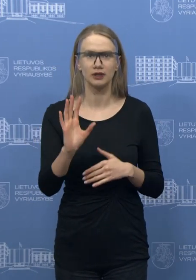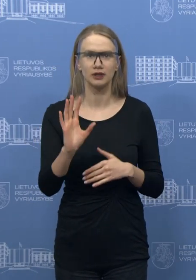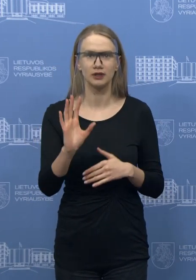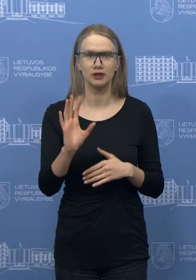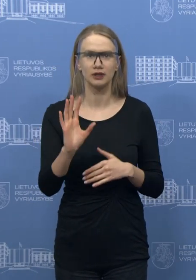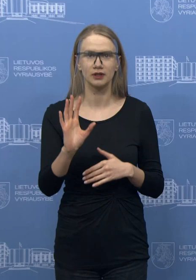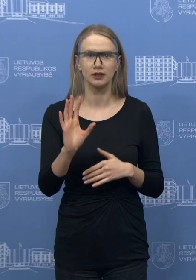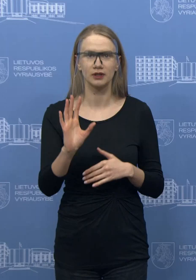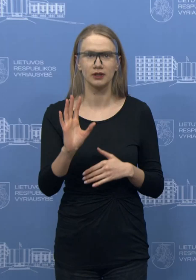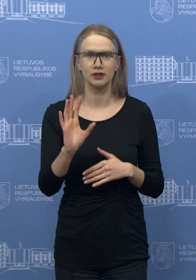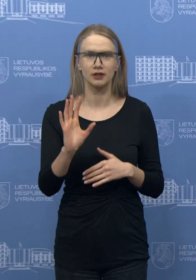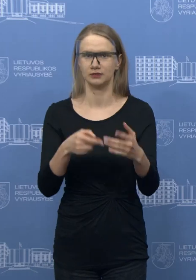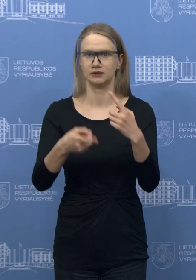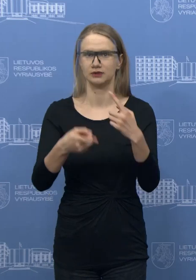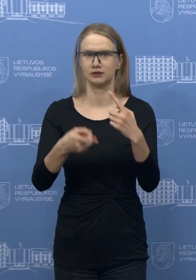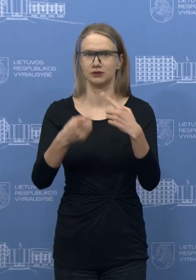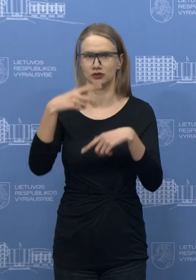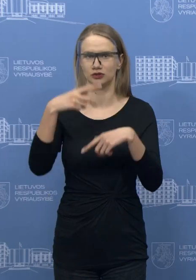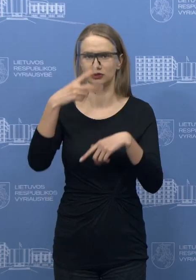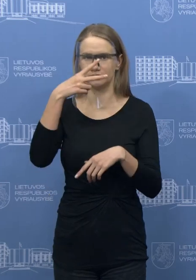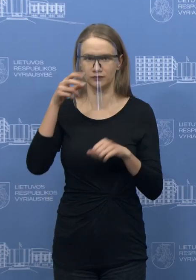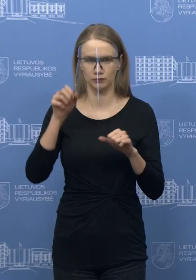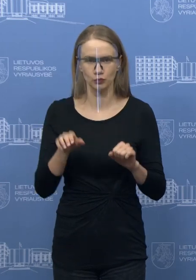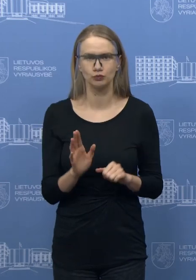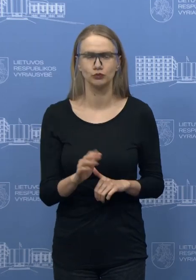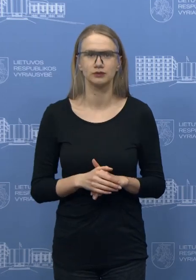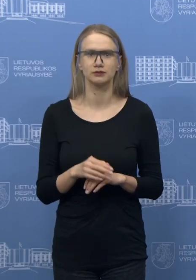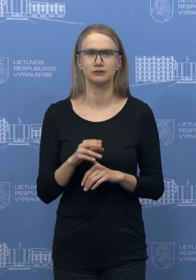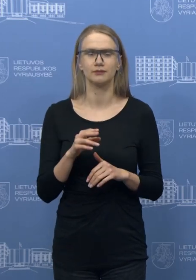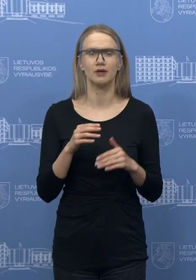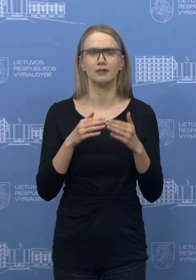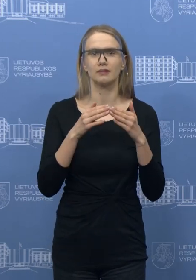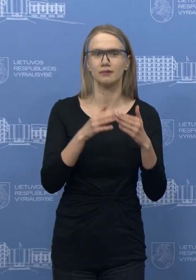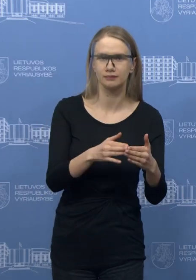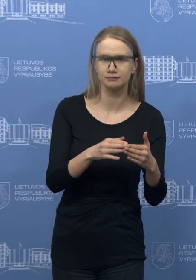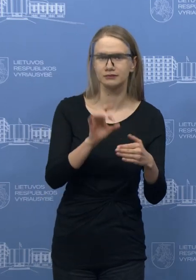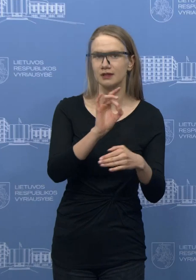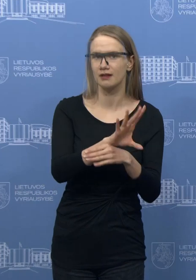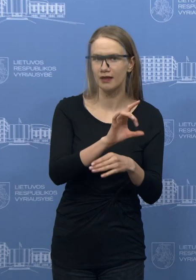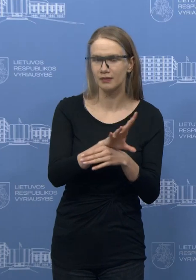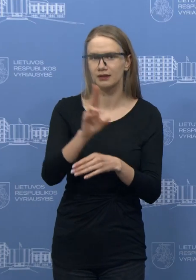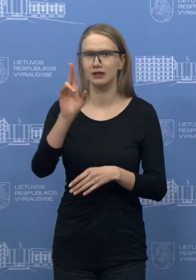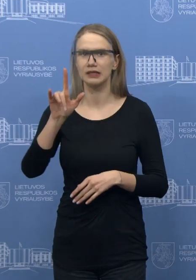liniją, kylis, klaipėda kylis. Ir